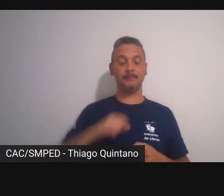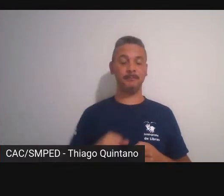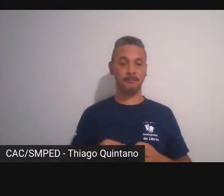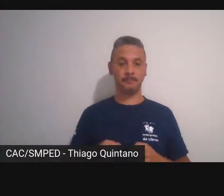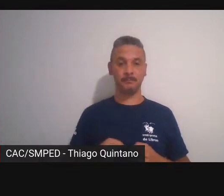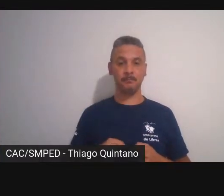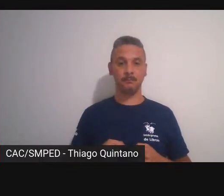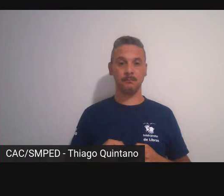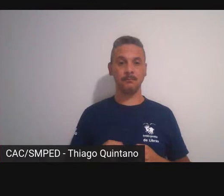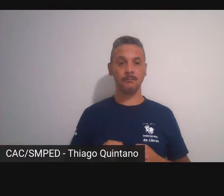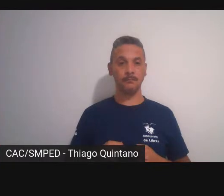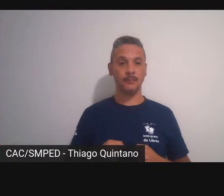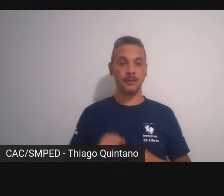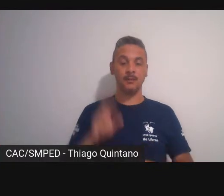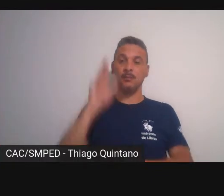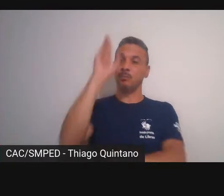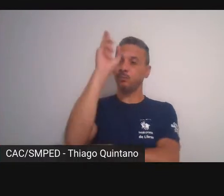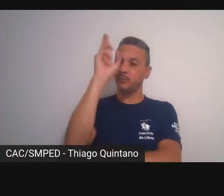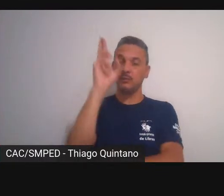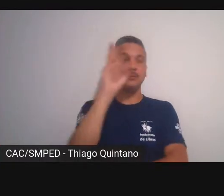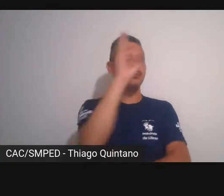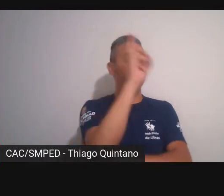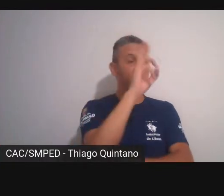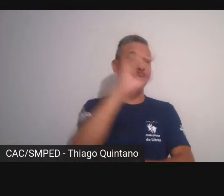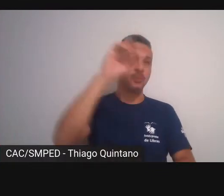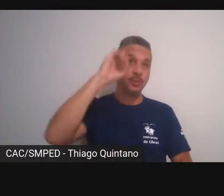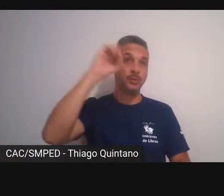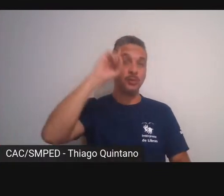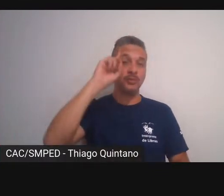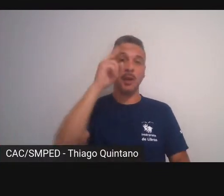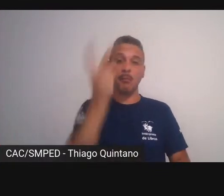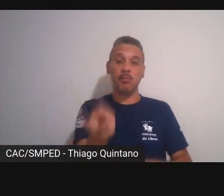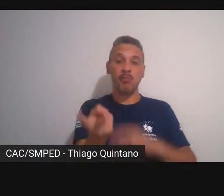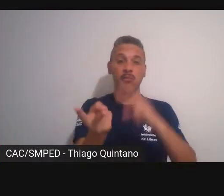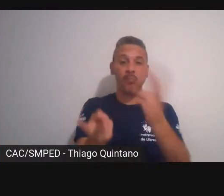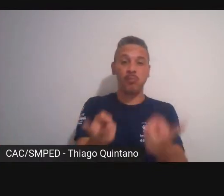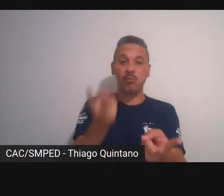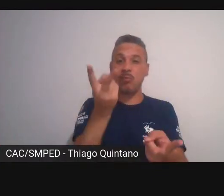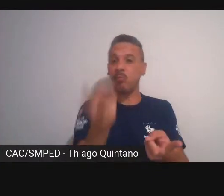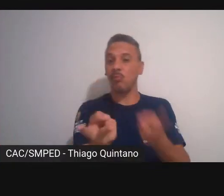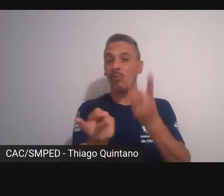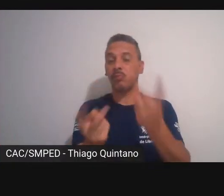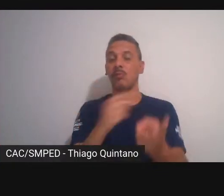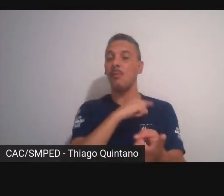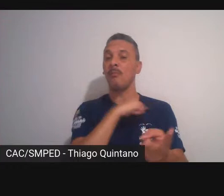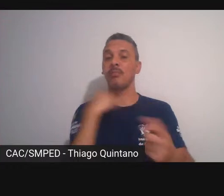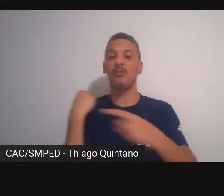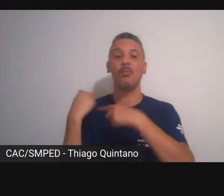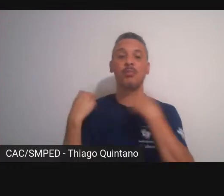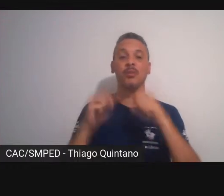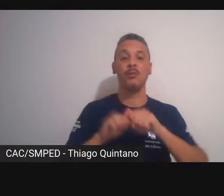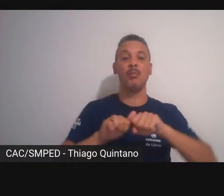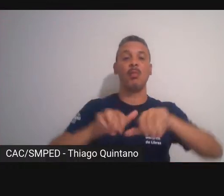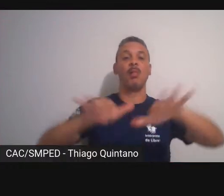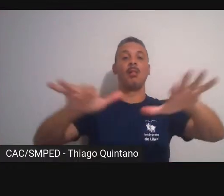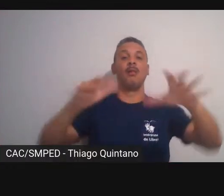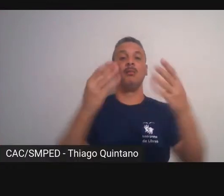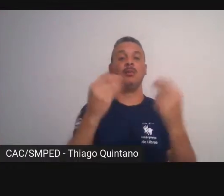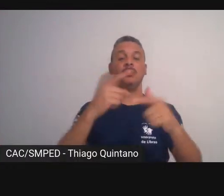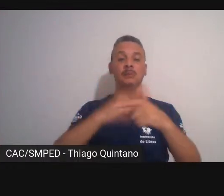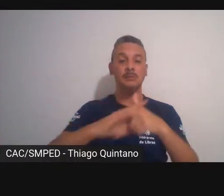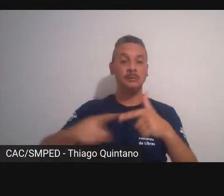batendo recordes diários de números de mortes um problema muito grande de